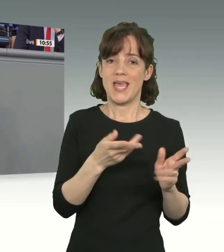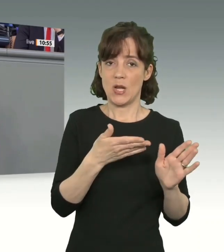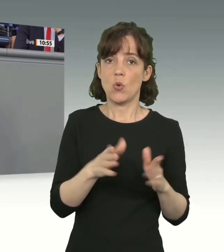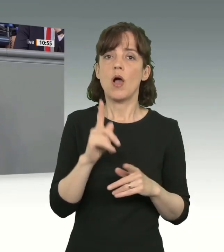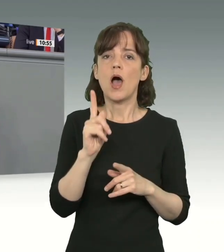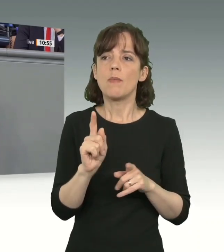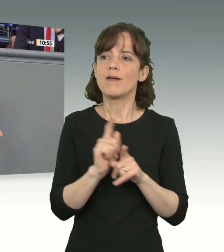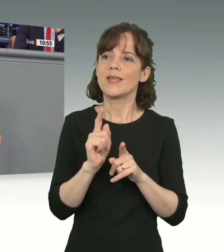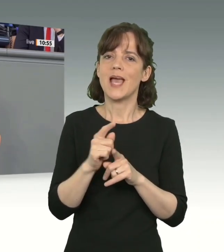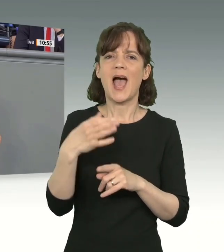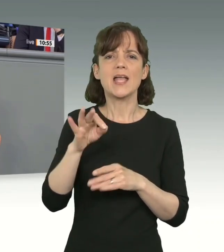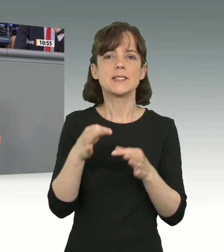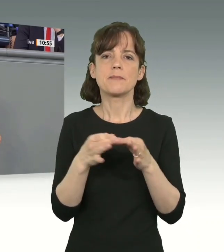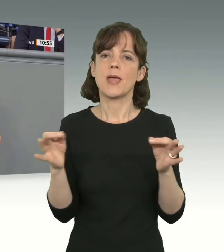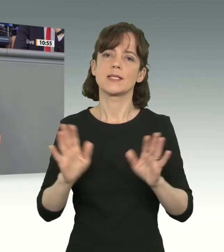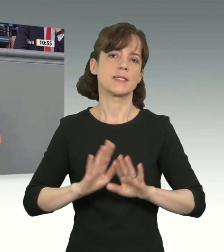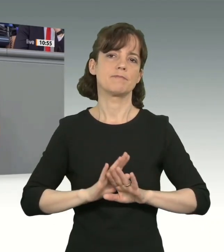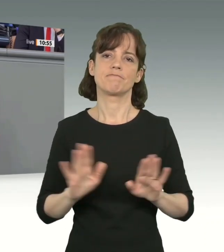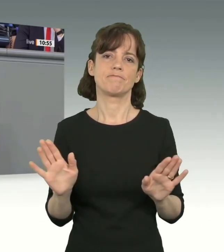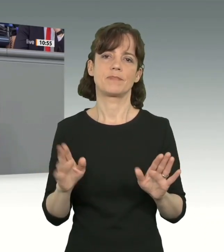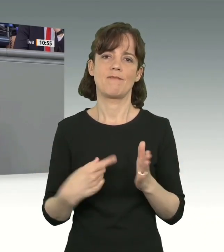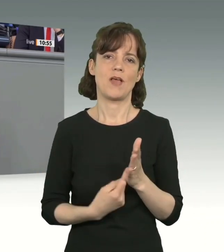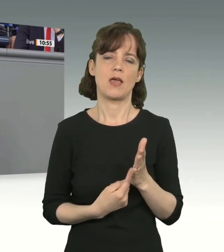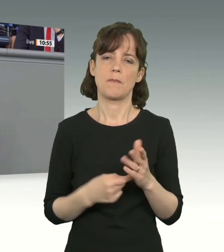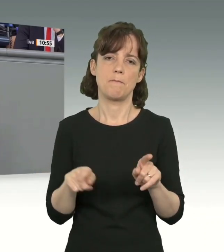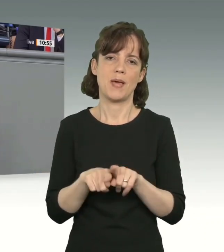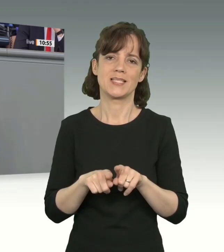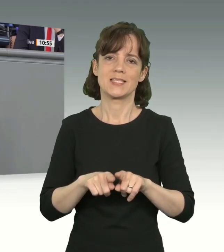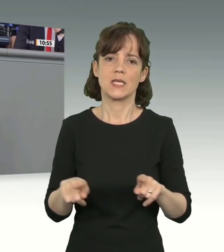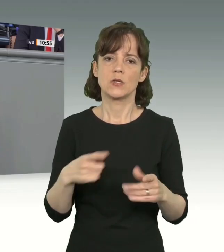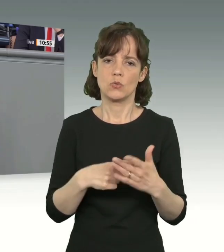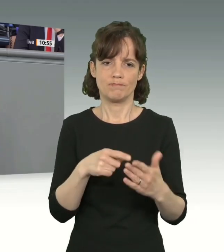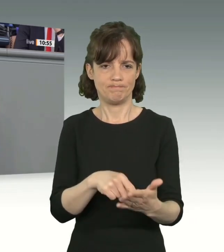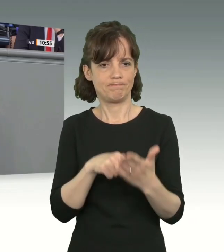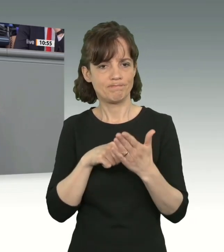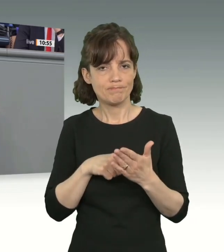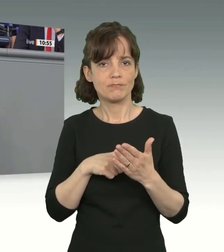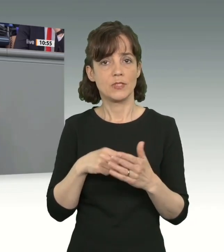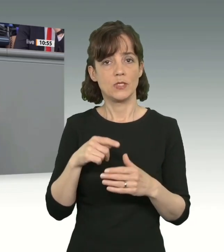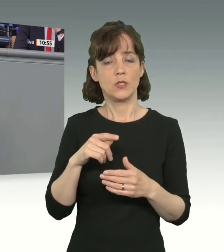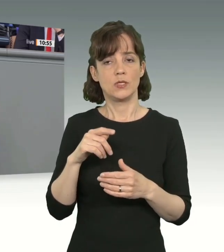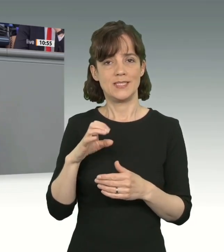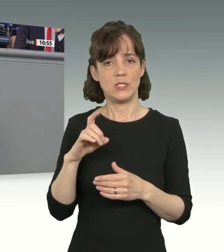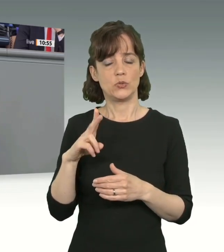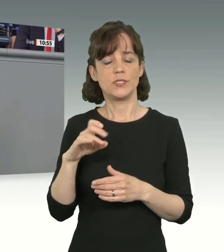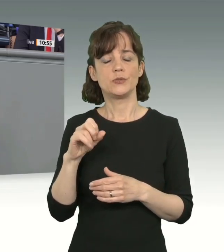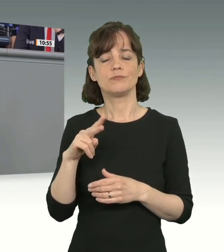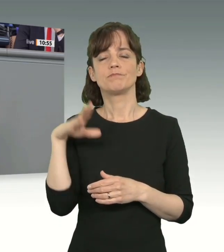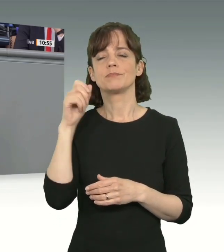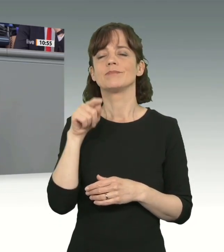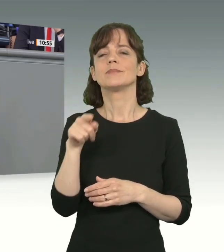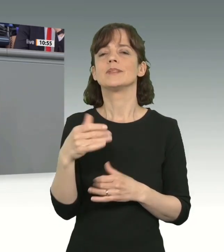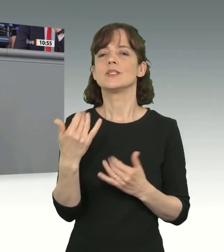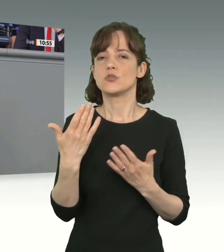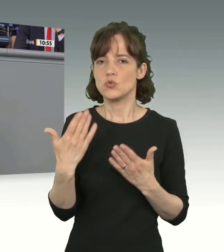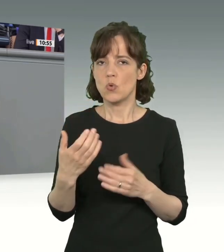isolierte und einzelne Maßnahme zu fordern, ist nicht tauglich und zeigt, wie in der Union Migrationspolitik gemacht wurde und gemacht wird,